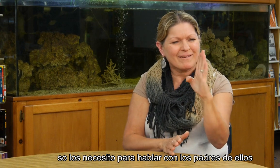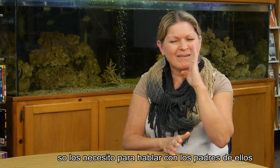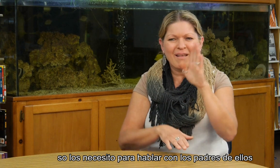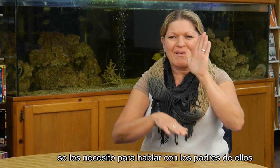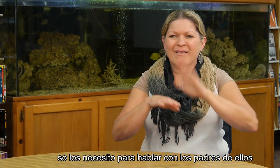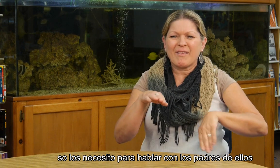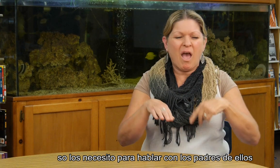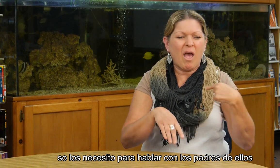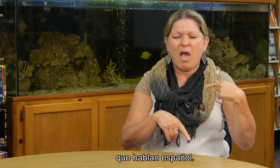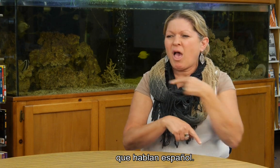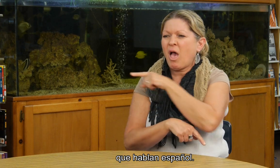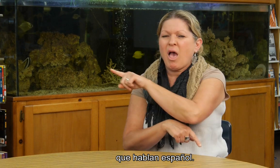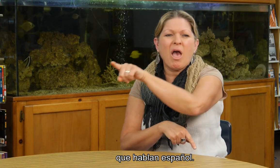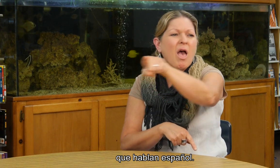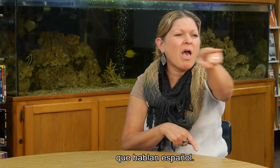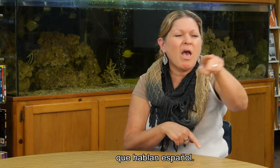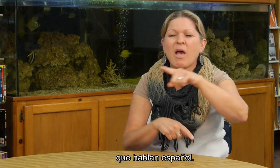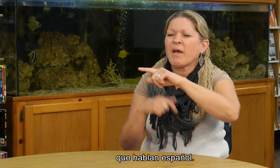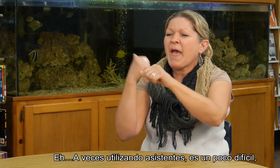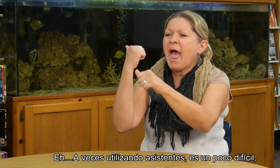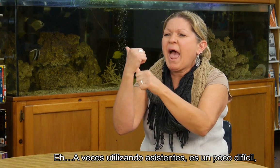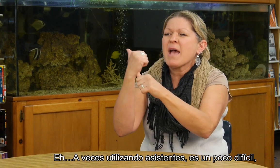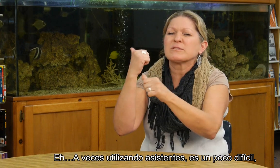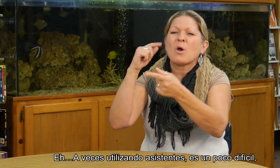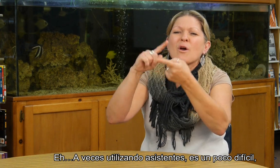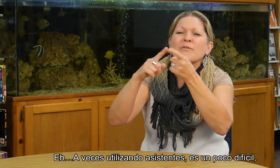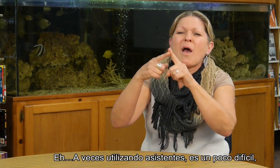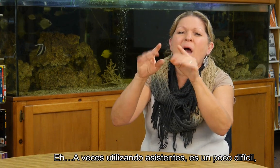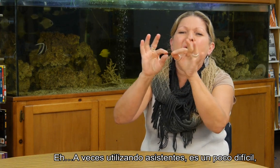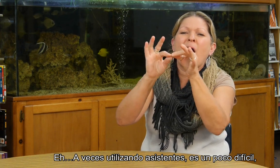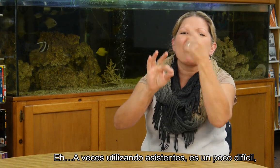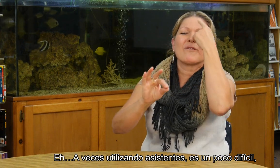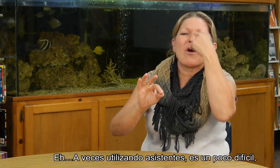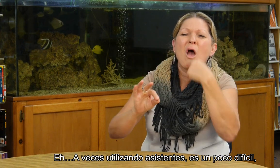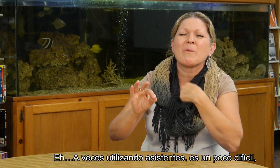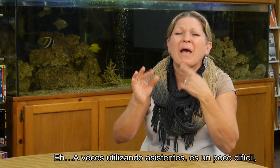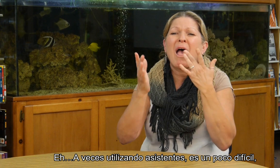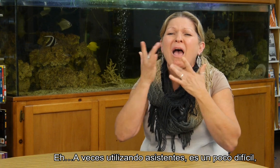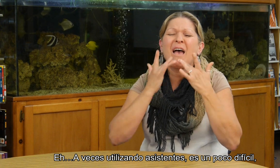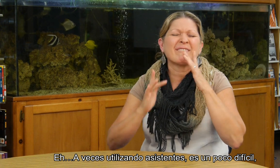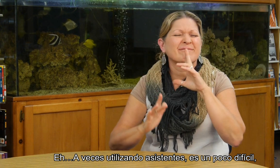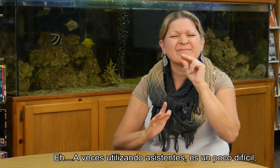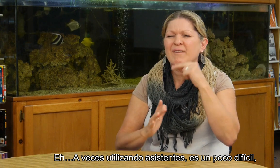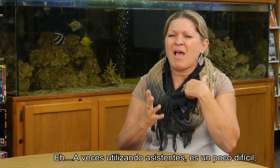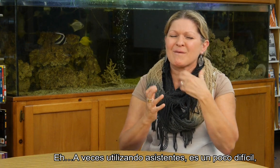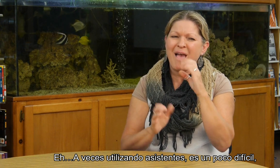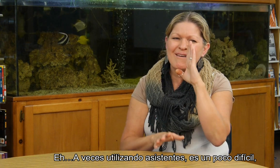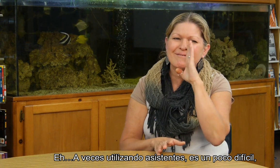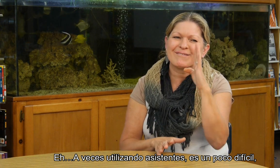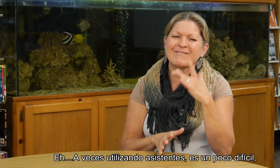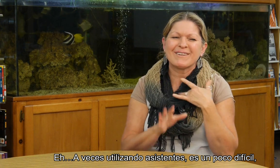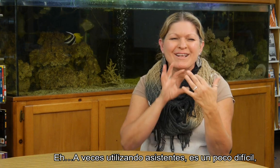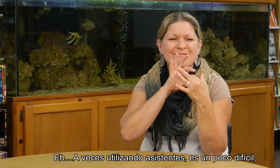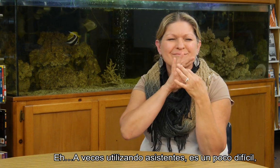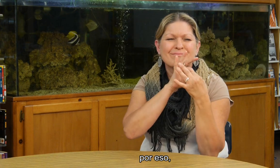con los padres de ellos que hablan español. A veces utilizando asistentes es un poco difícil. Por eso